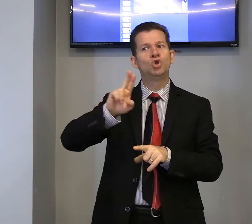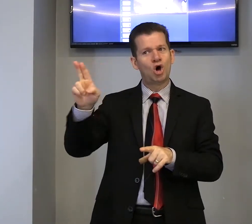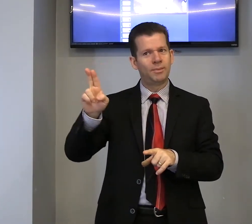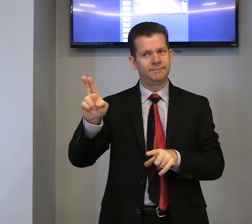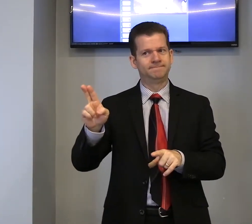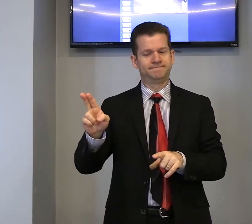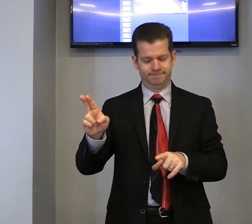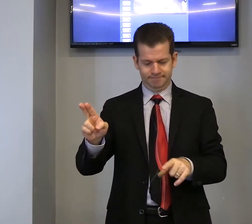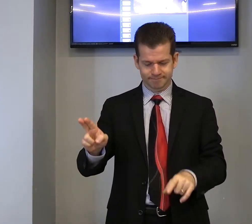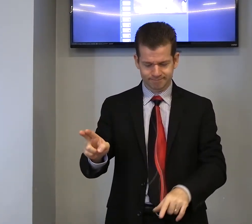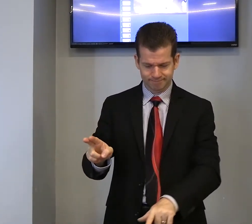nome.